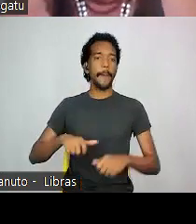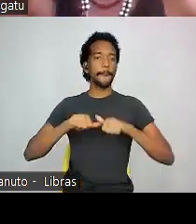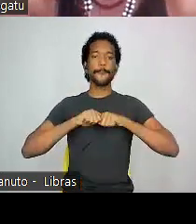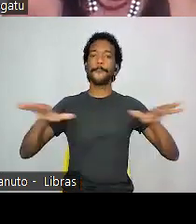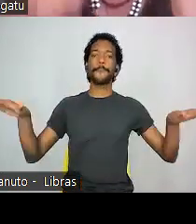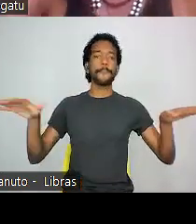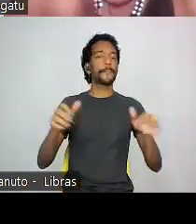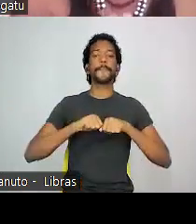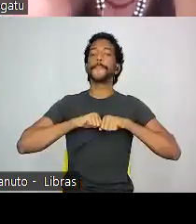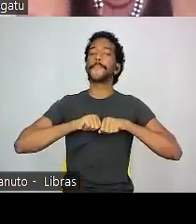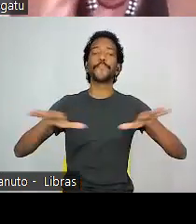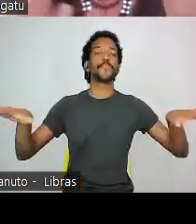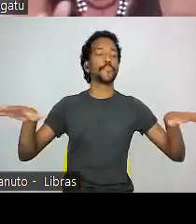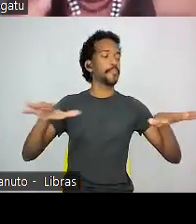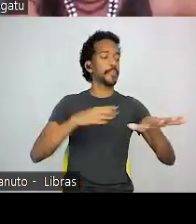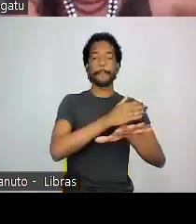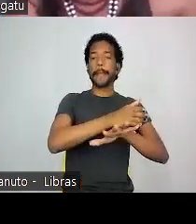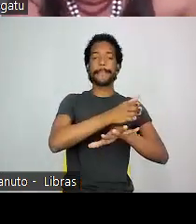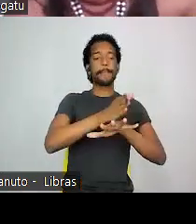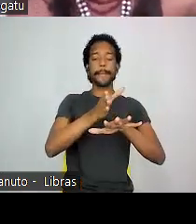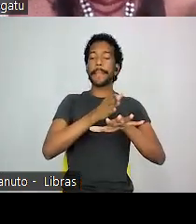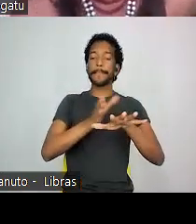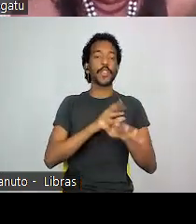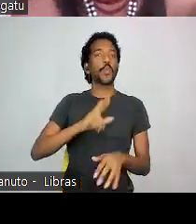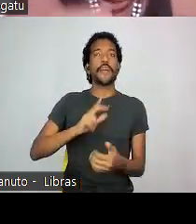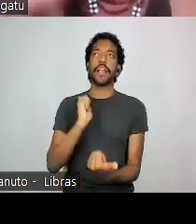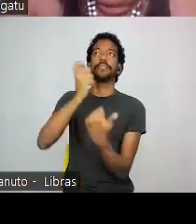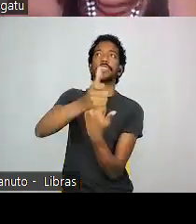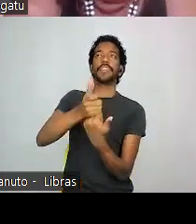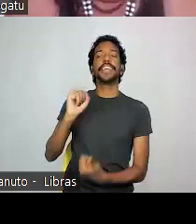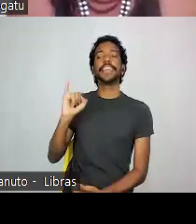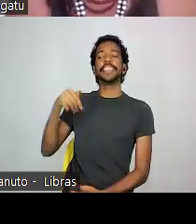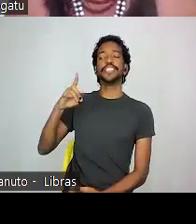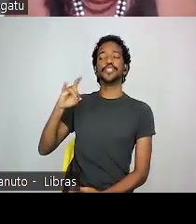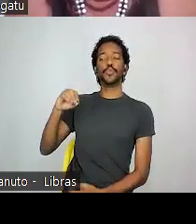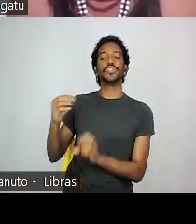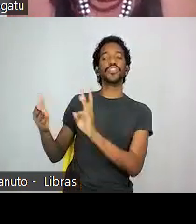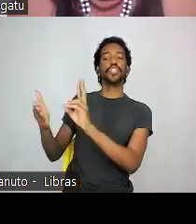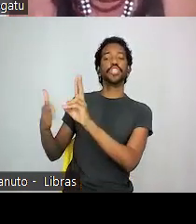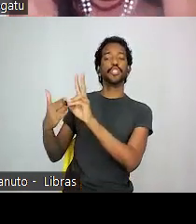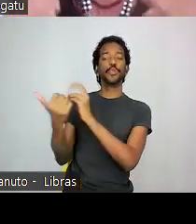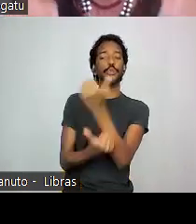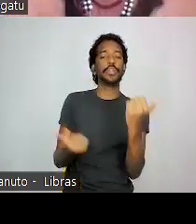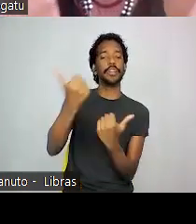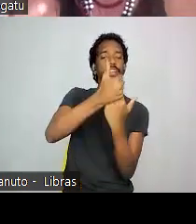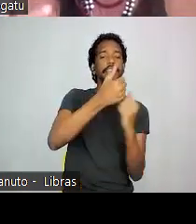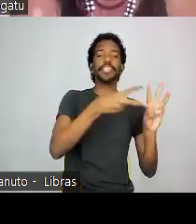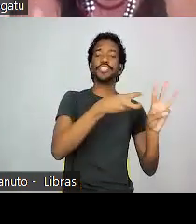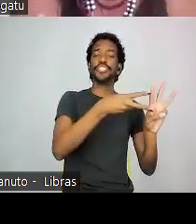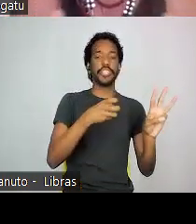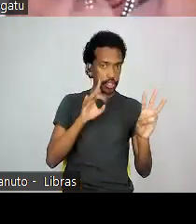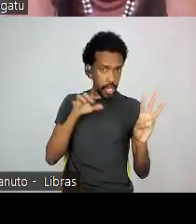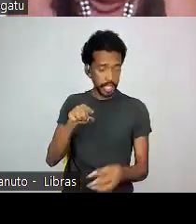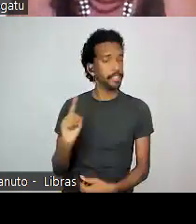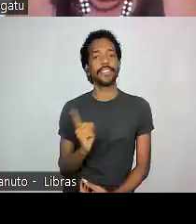pluralidade. Não basta só substituir a palavra índio por indígena e mantendo a visão de que nós somos